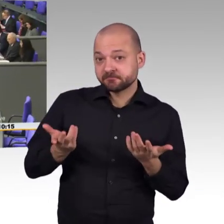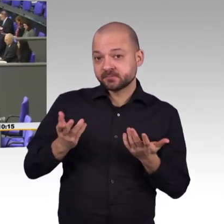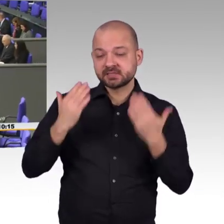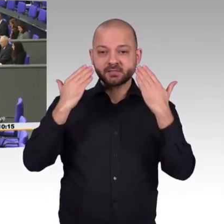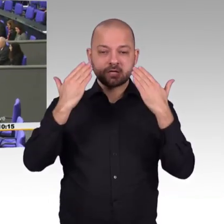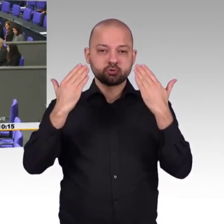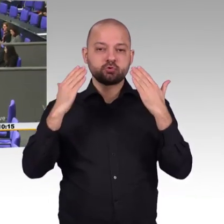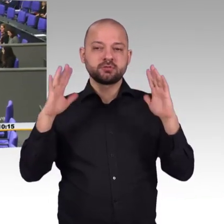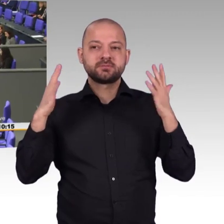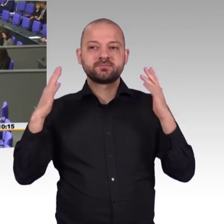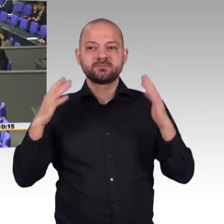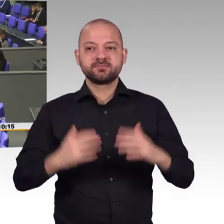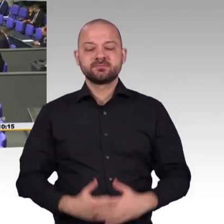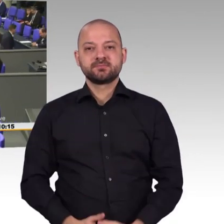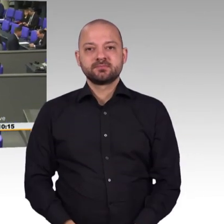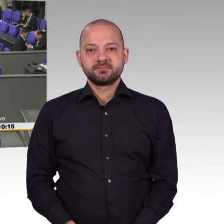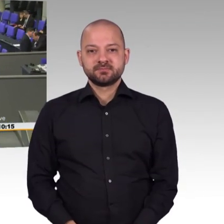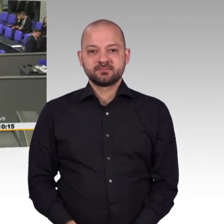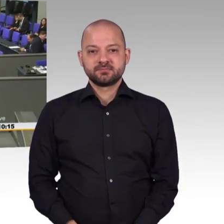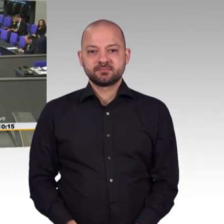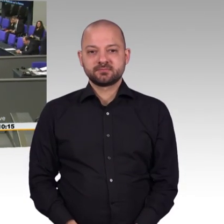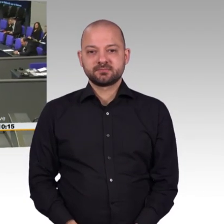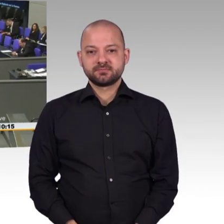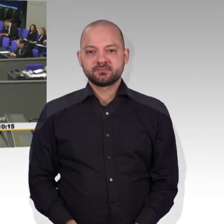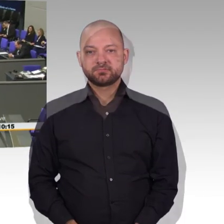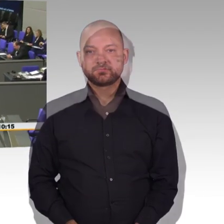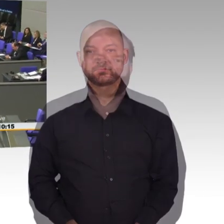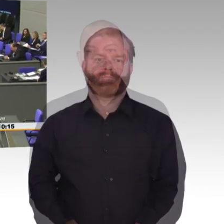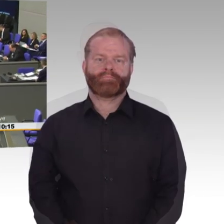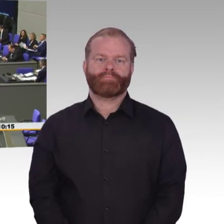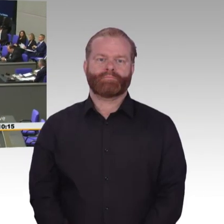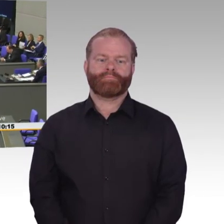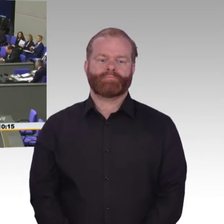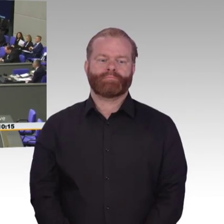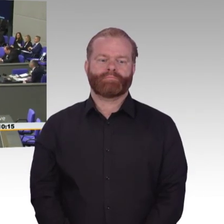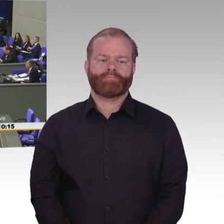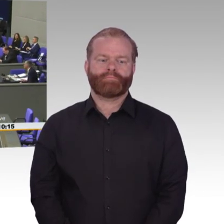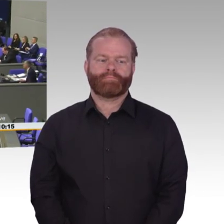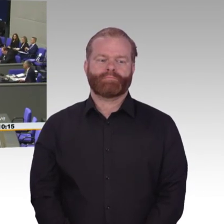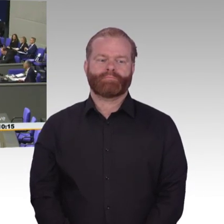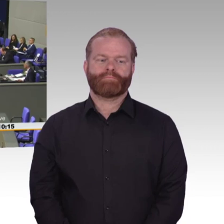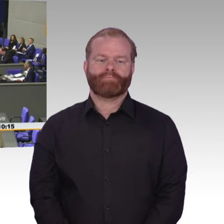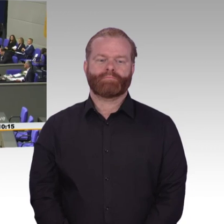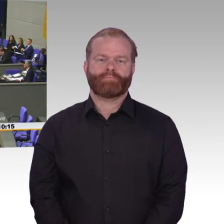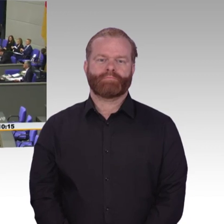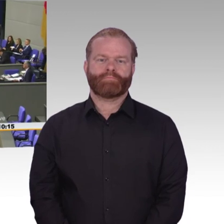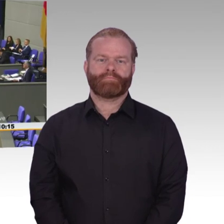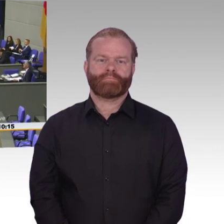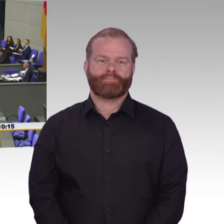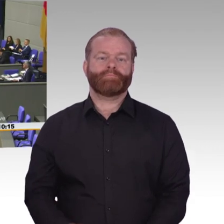Sehr geehrter Herr Präsident! Liebe Kolleginnen und Kollegen! Verehrte Gäste auf der Besuchertribüne! Digitalisierung gestalten ist